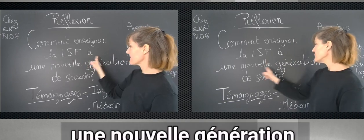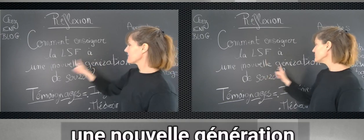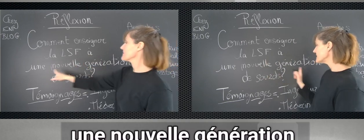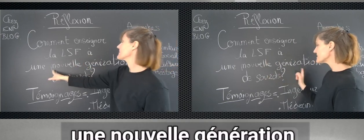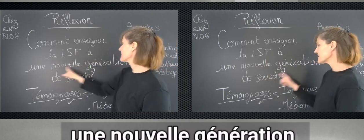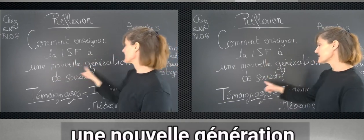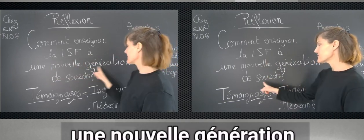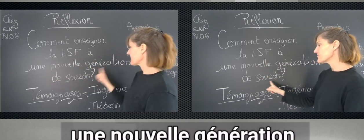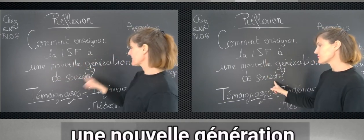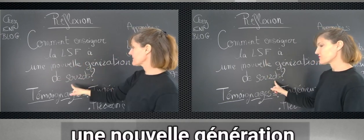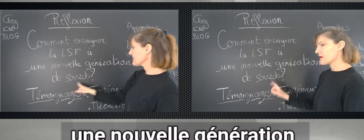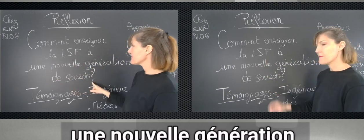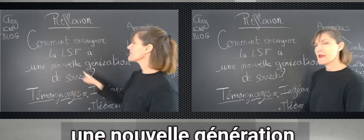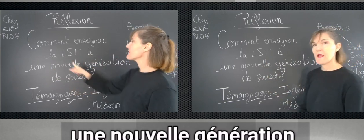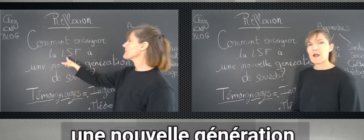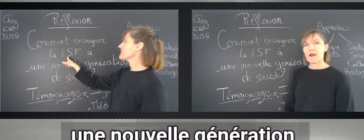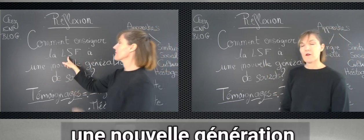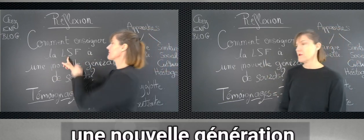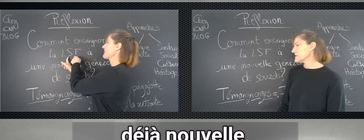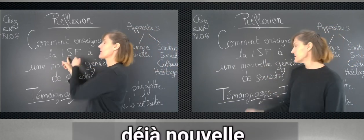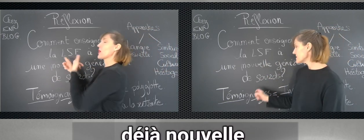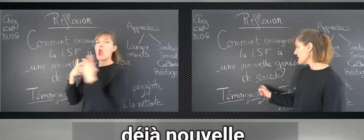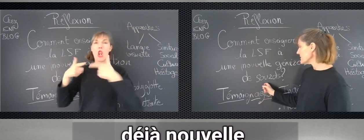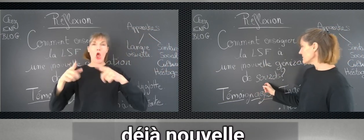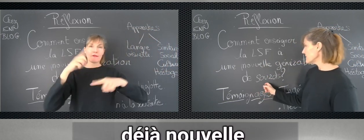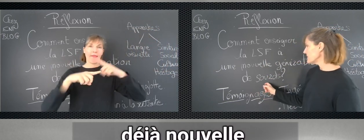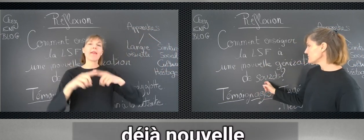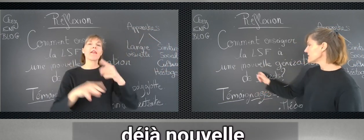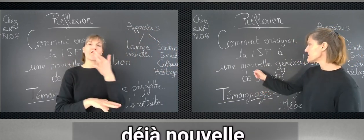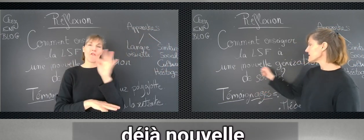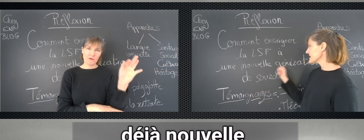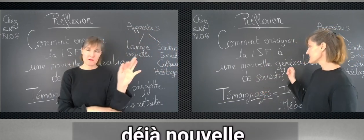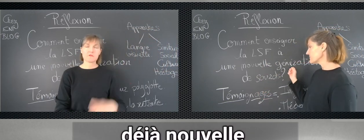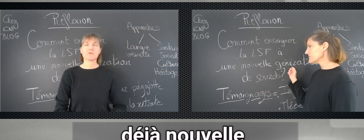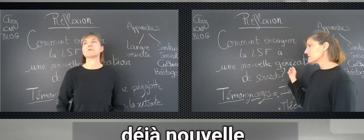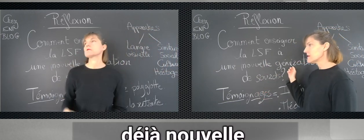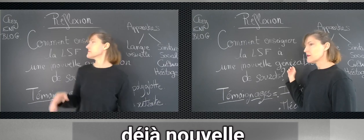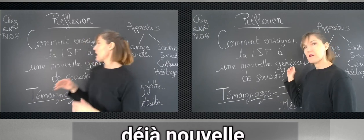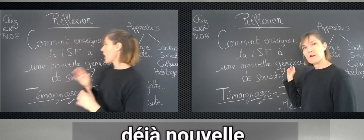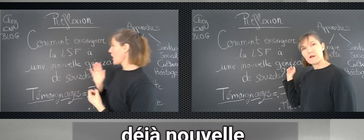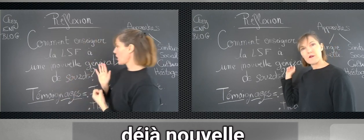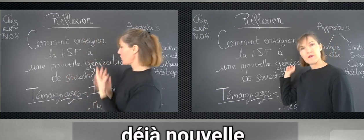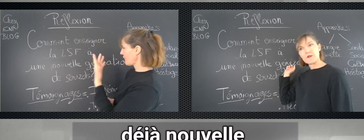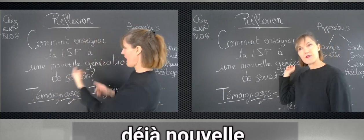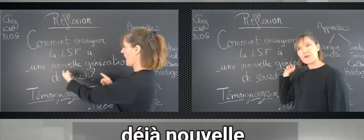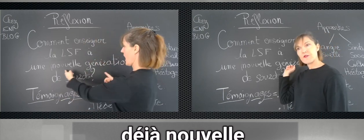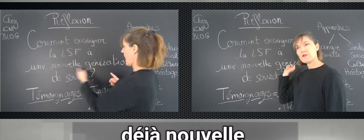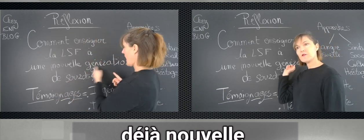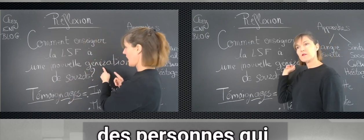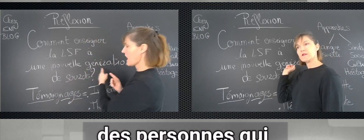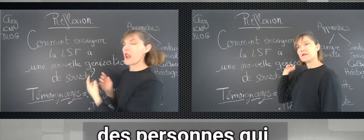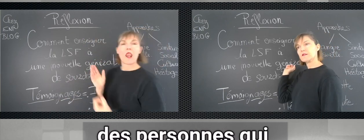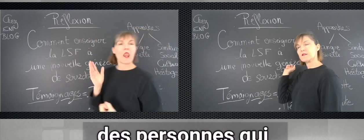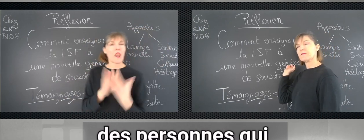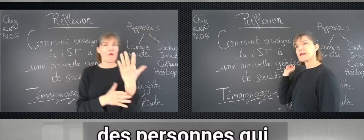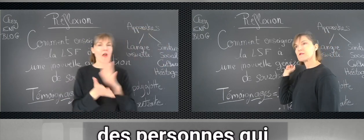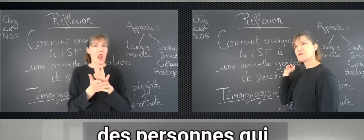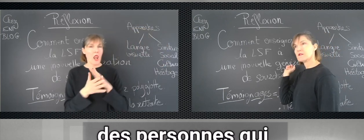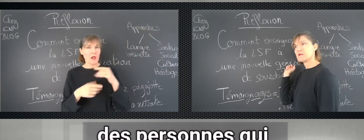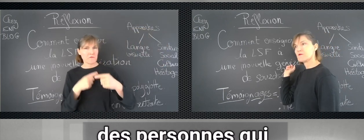nouvelle génération de sourds. Alors, déjà, nouvelle génération, j'entends des personnes qui sont